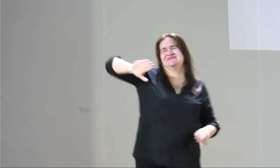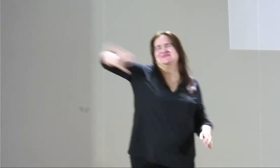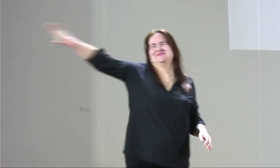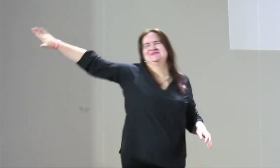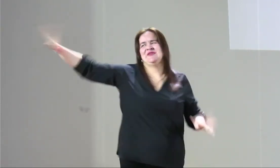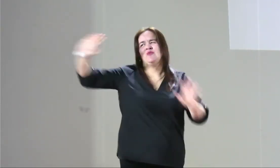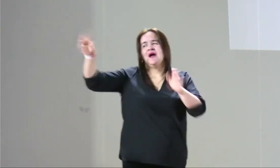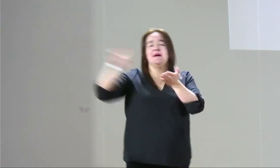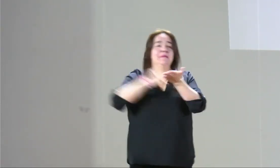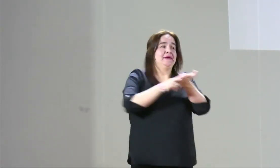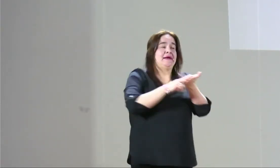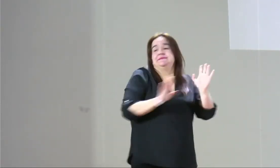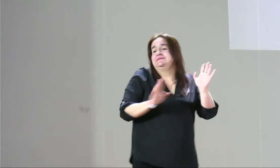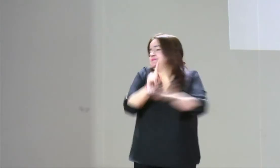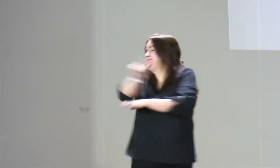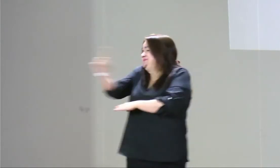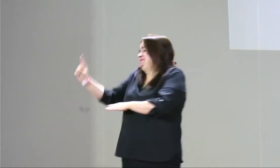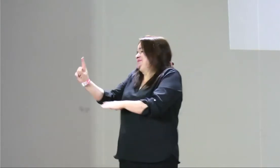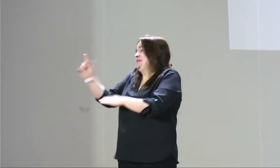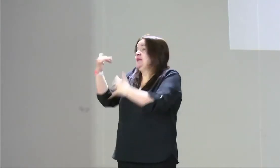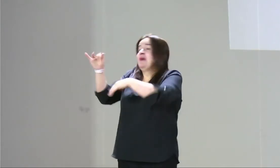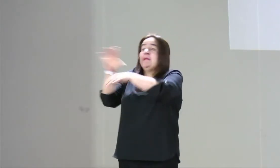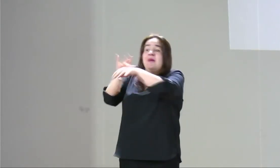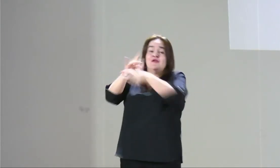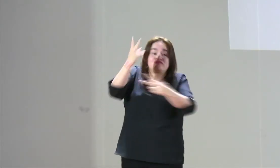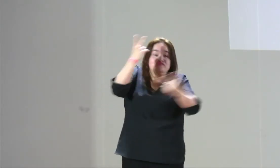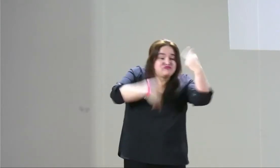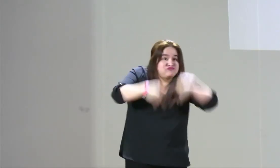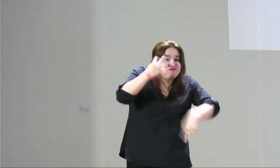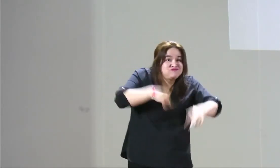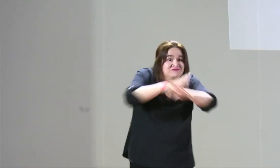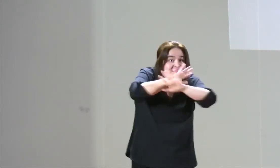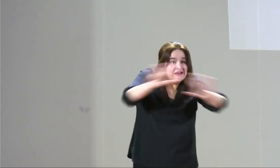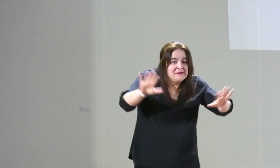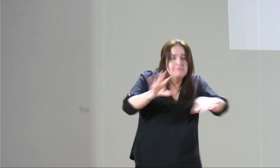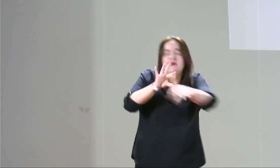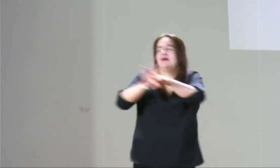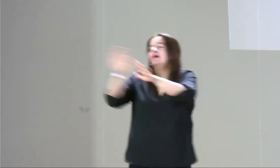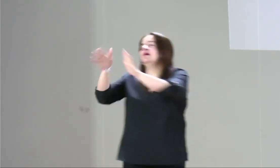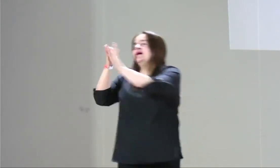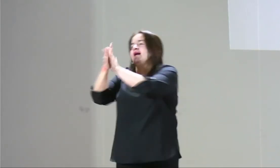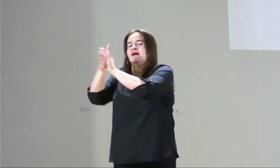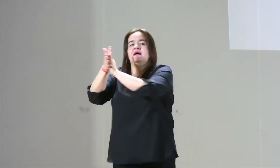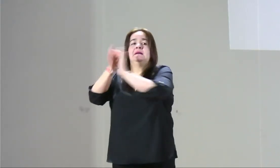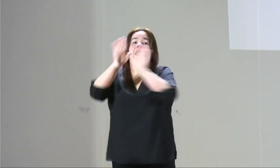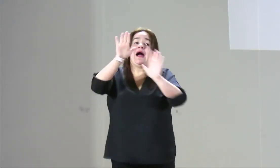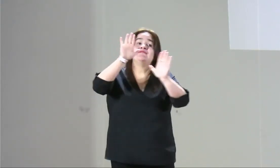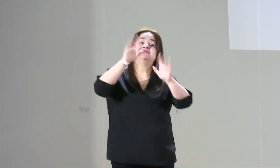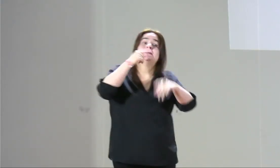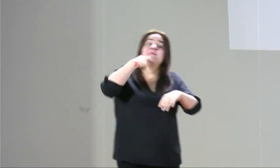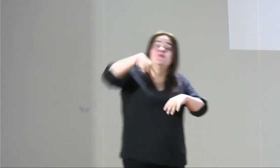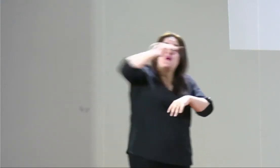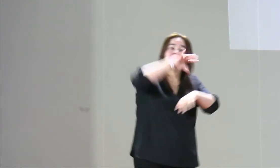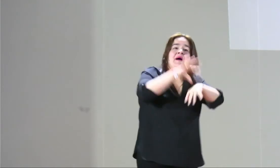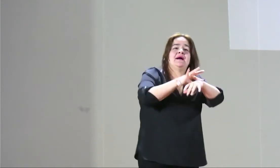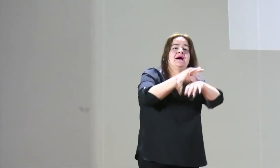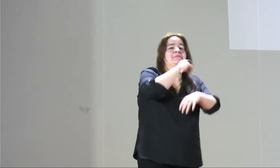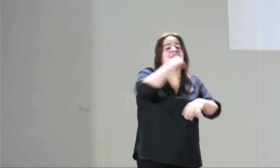una citología, una mamografía, yo digo, no, qué incomodidad tener a alguien, no, no, no, tranquilo, entonces el intérprete se queda afuera primero, después de que me hagan el